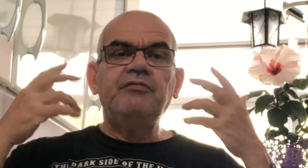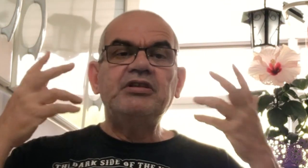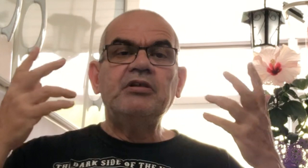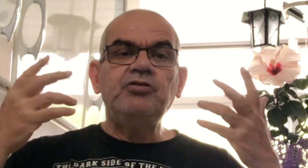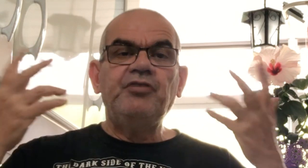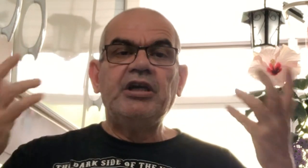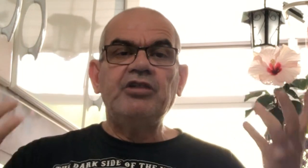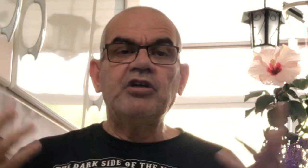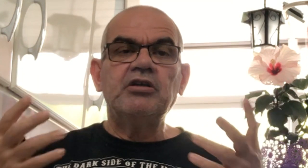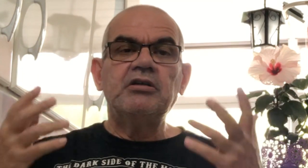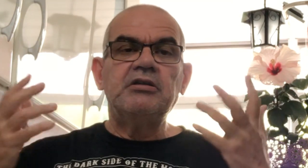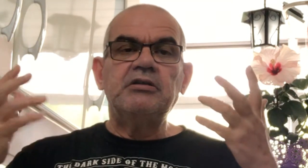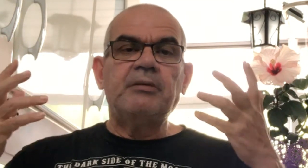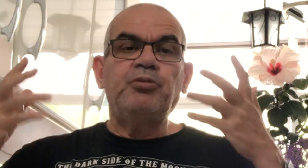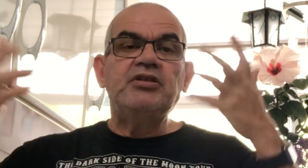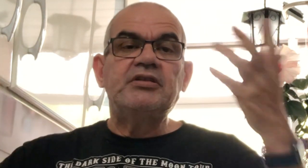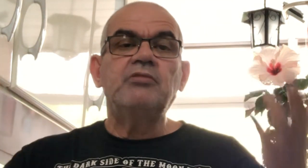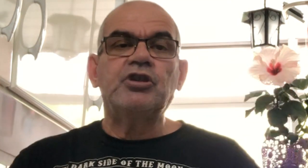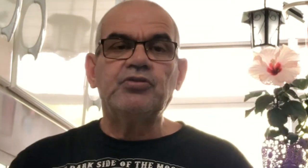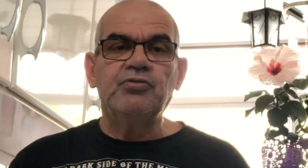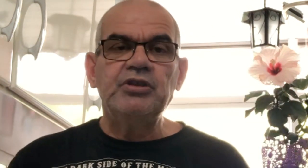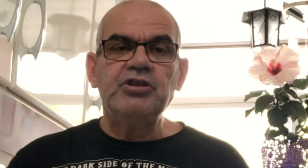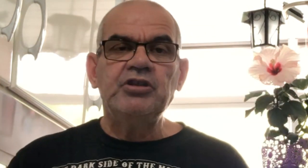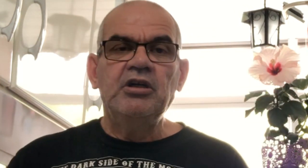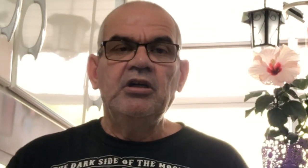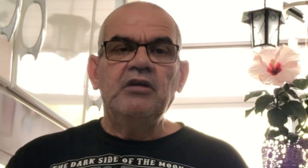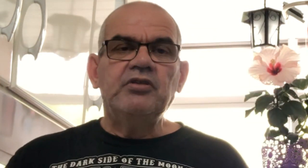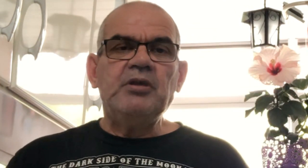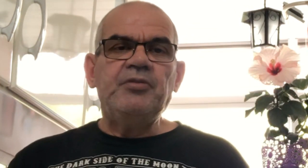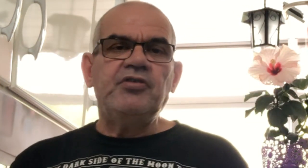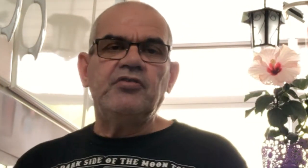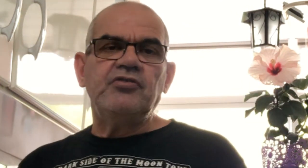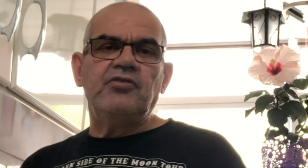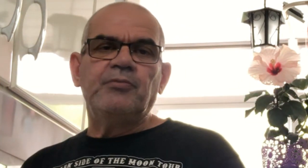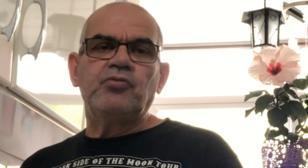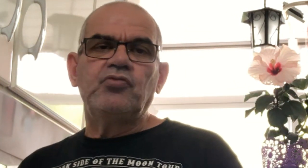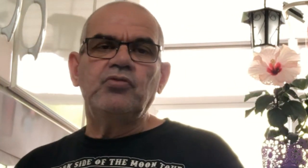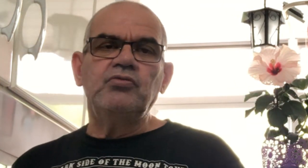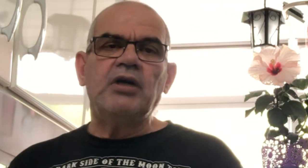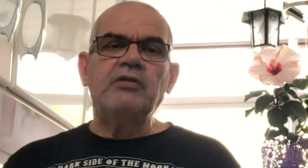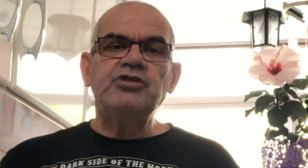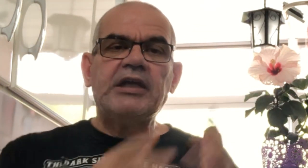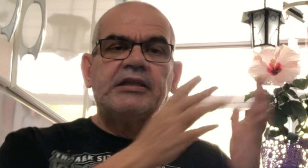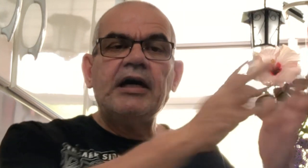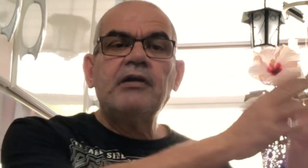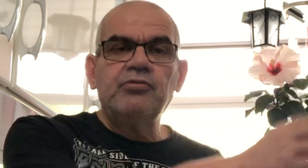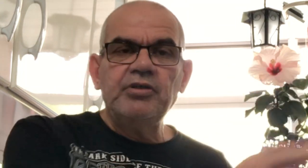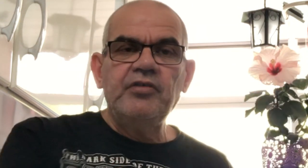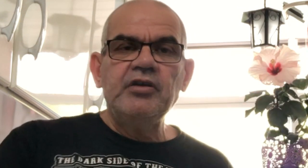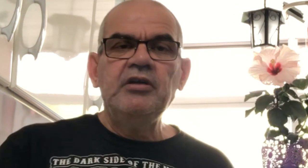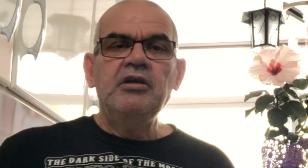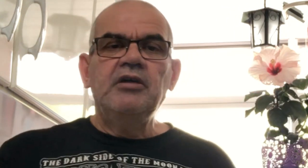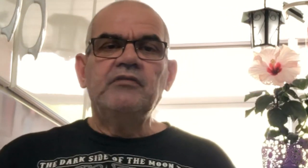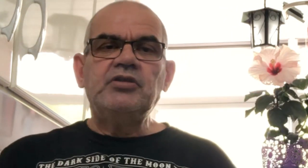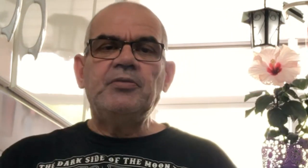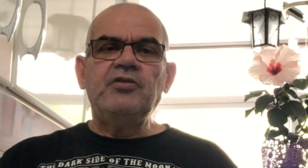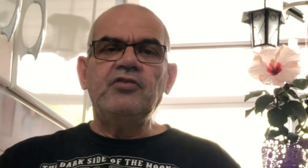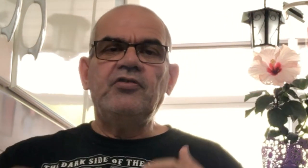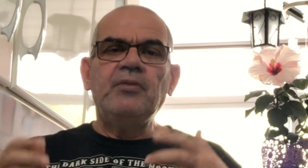visão diferente da posição das coisas, precisa dizer para o surdo aonde é que está a coisa, você precisa dizer